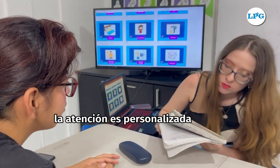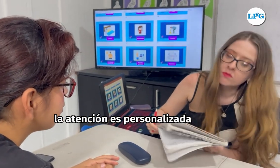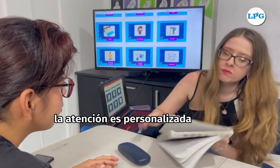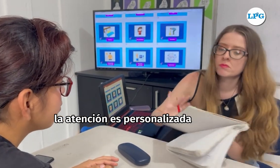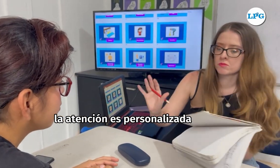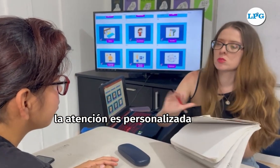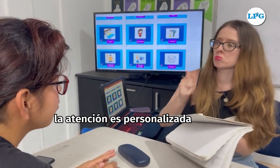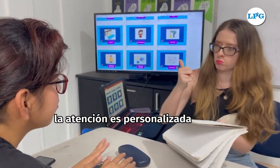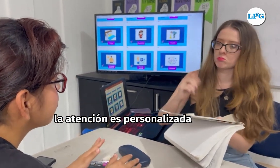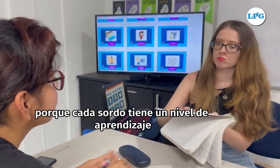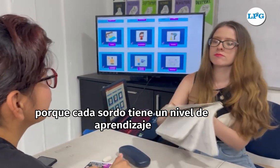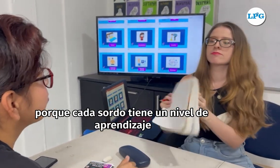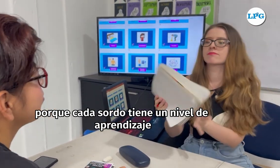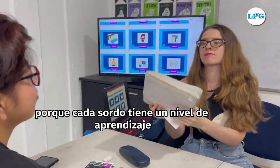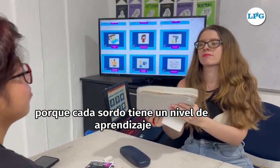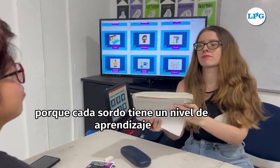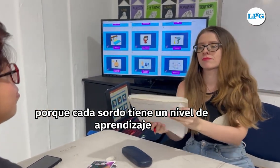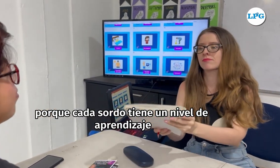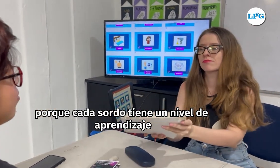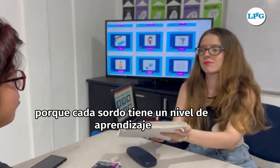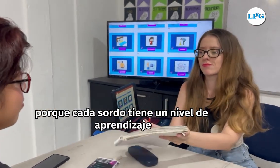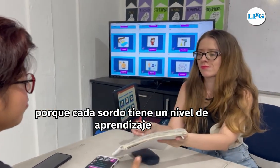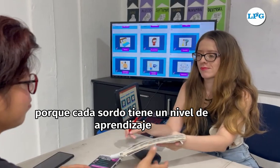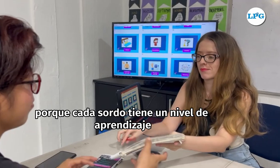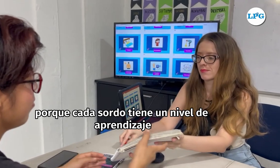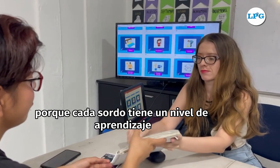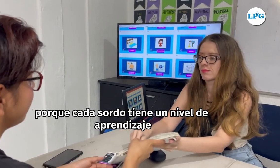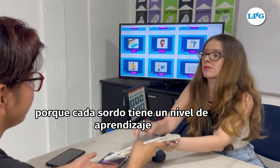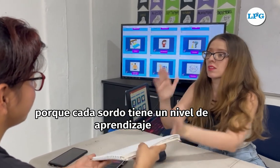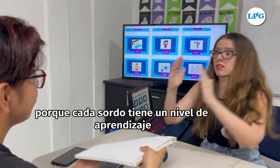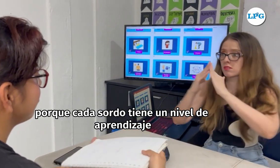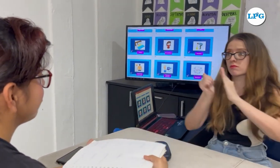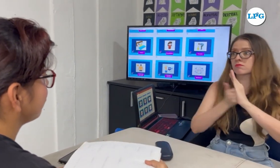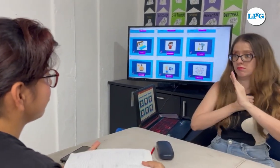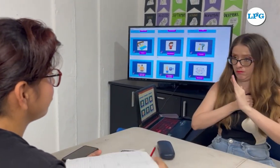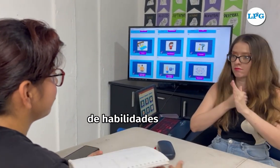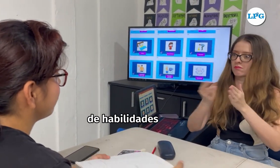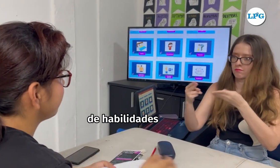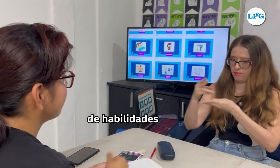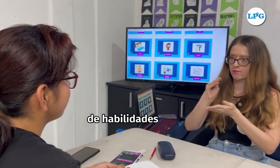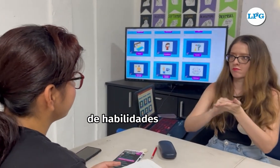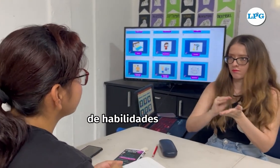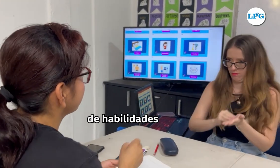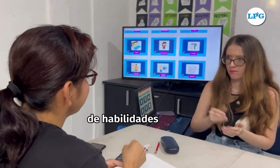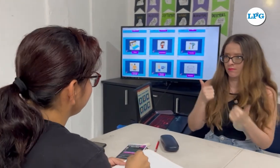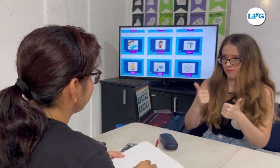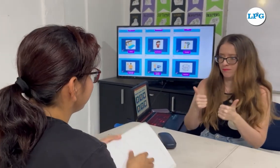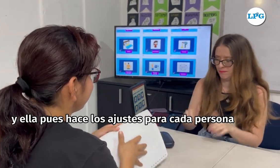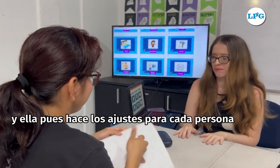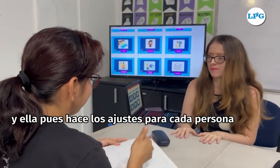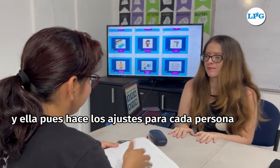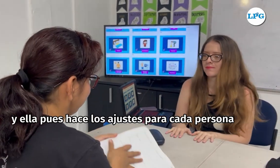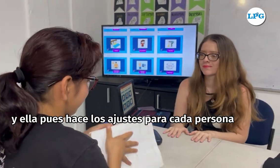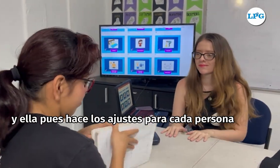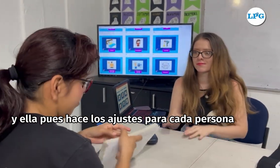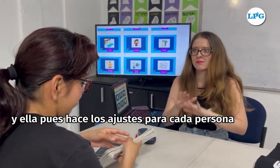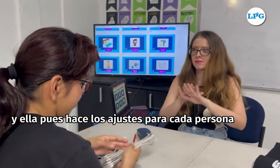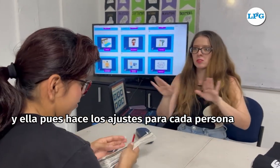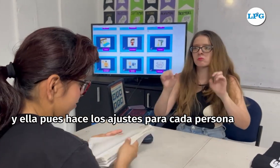personalizada porque cada sordo tiene un nivel de aprendizaje, de habilidades. Y ella, pues